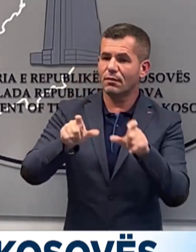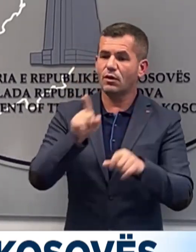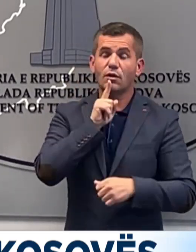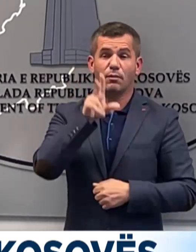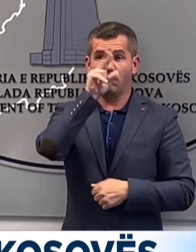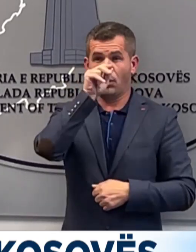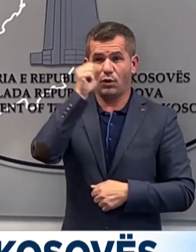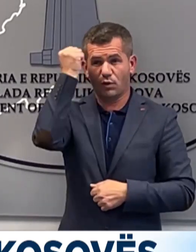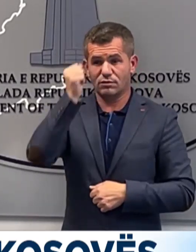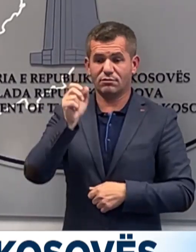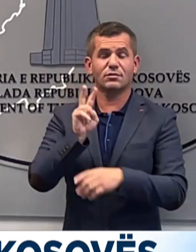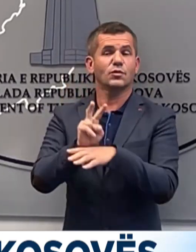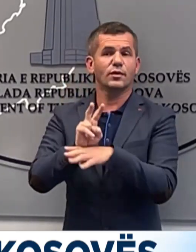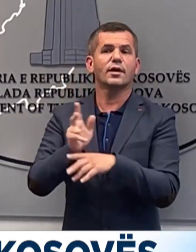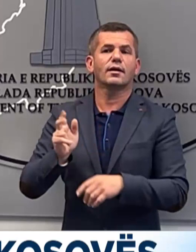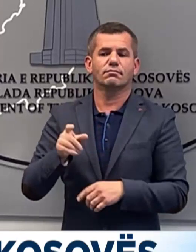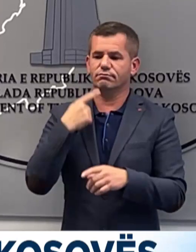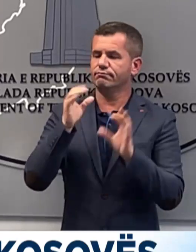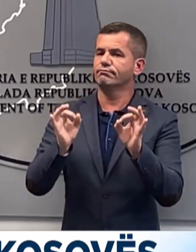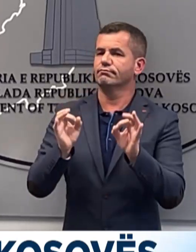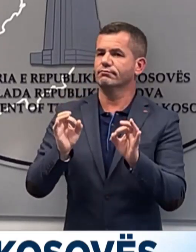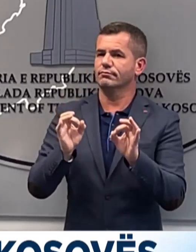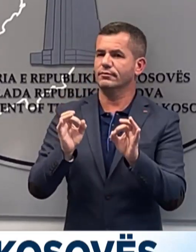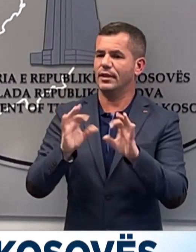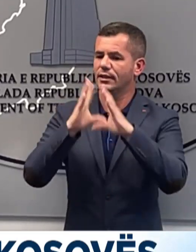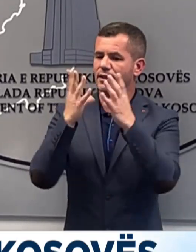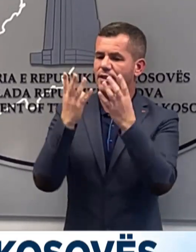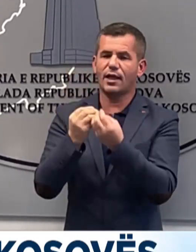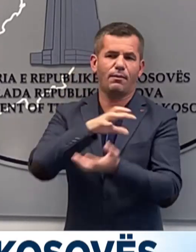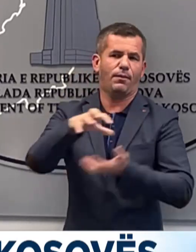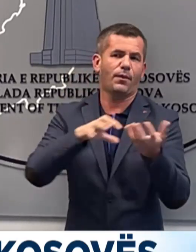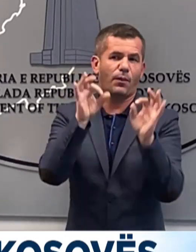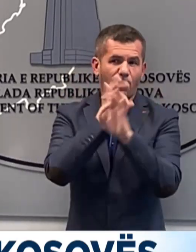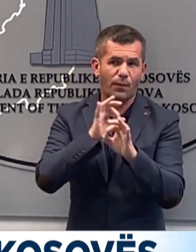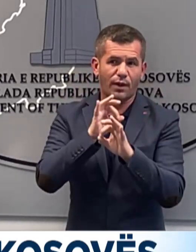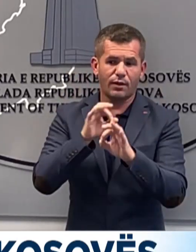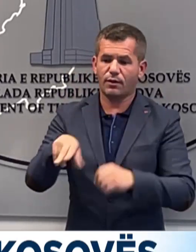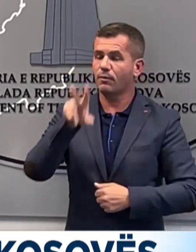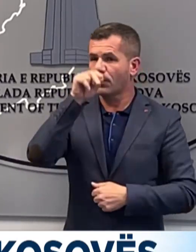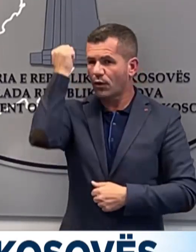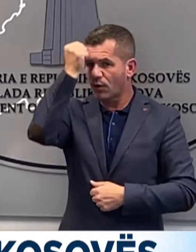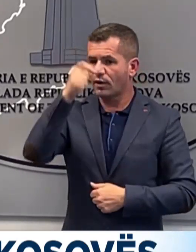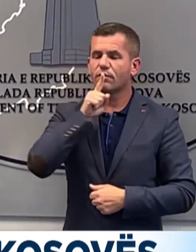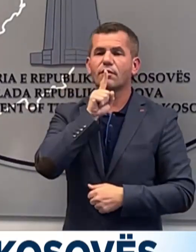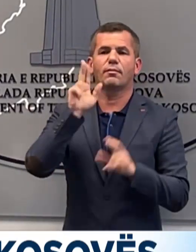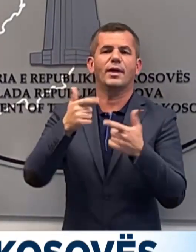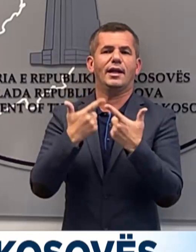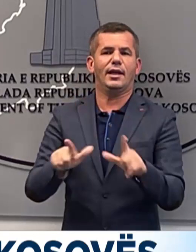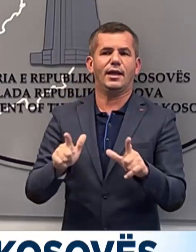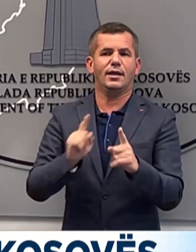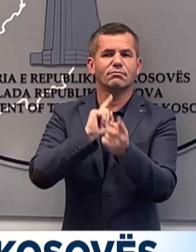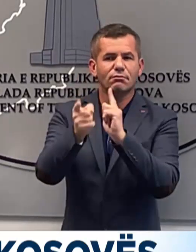Kosovës, ka siguri dhe nuk ka incidente. Ku ka policitës të Kosovës, ka leje qarkulimi,